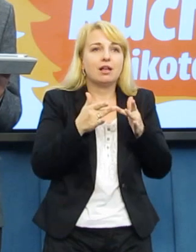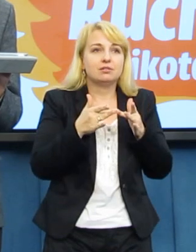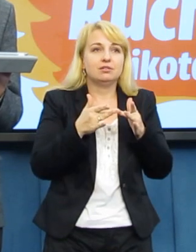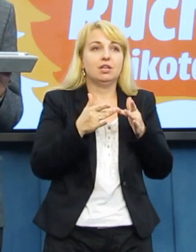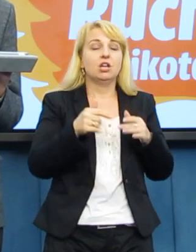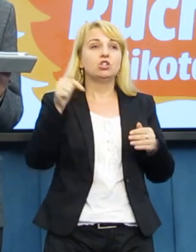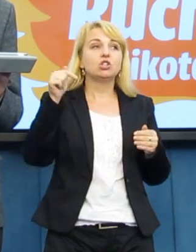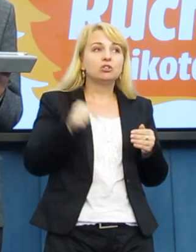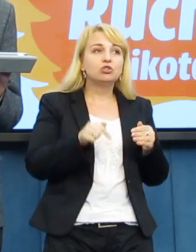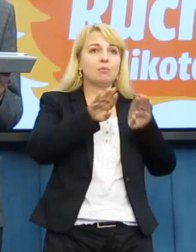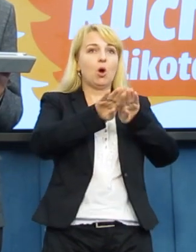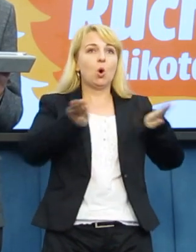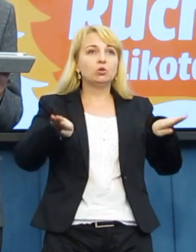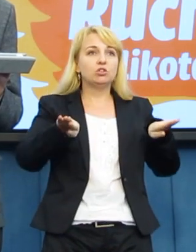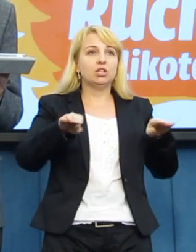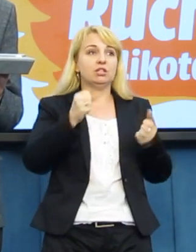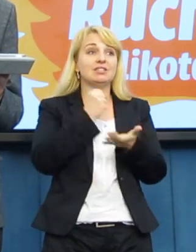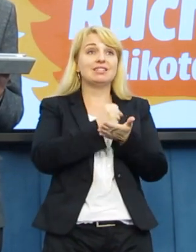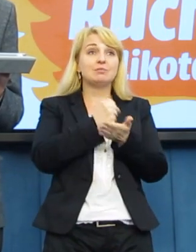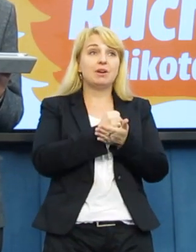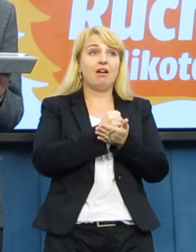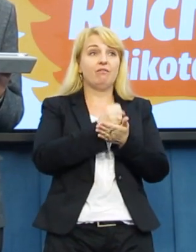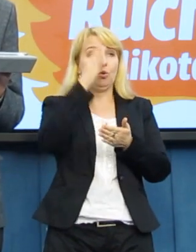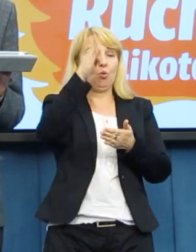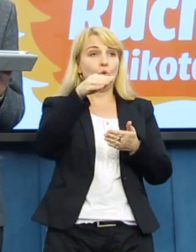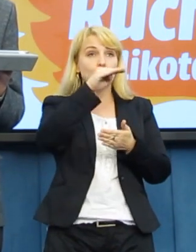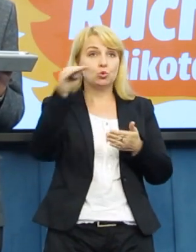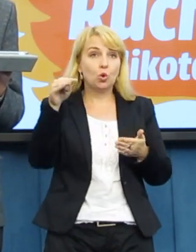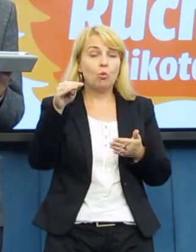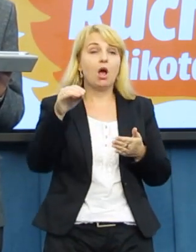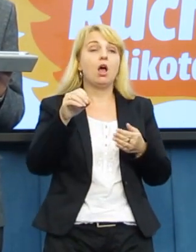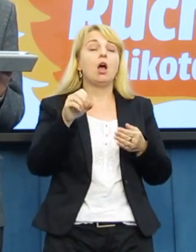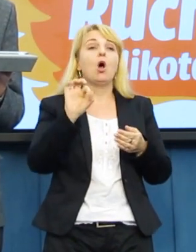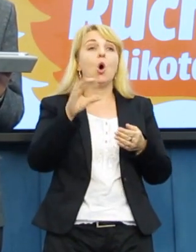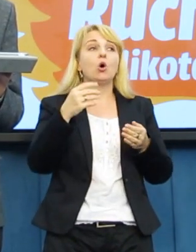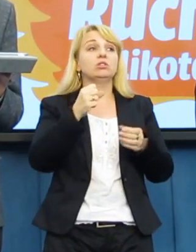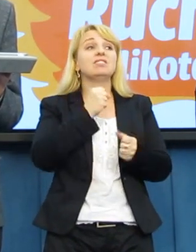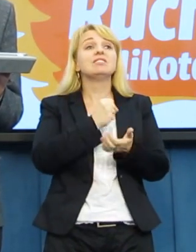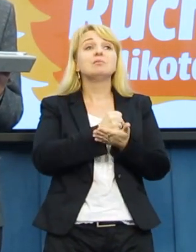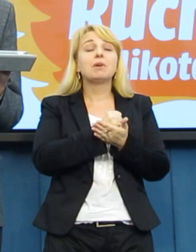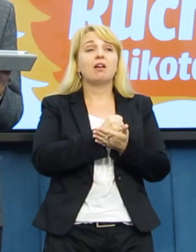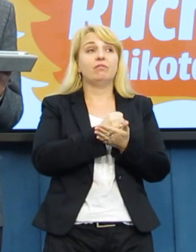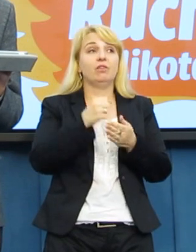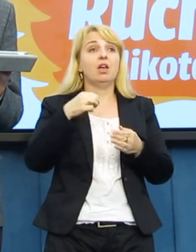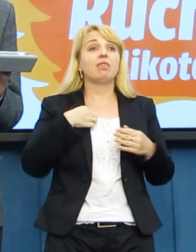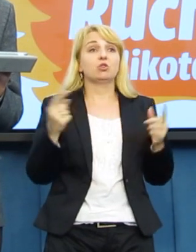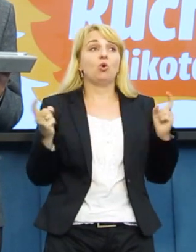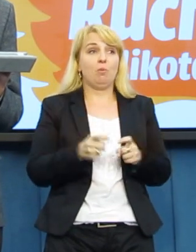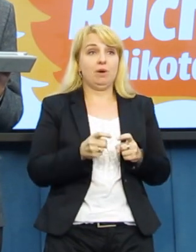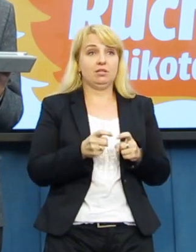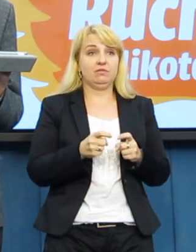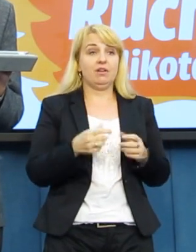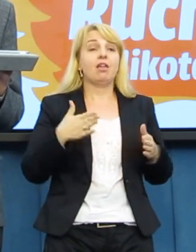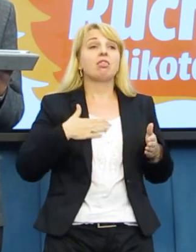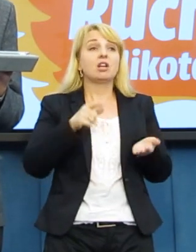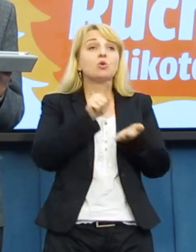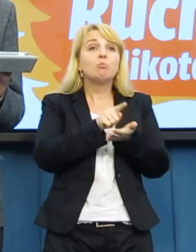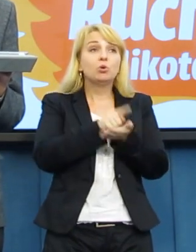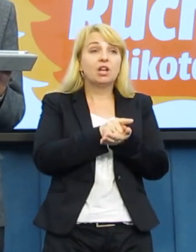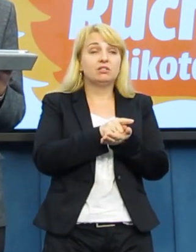należy oddzielić sprawy kościelne od spraw państwowych. Nie może być tak, że nasze podatki,